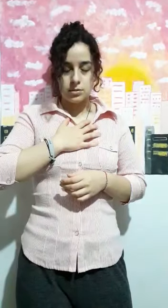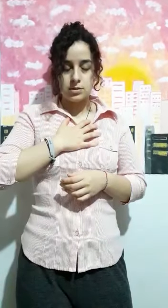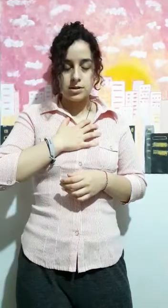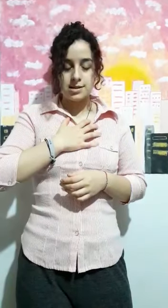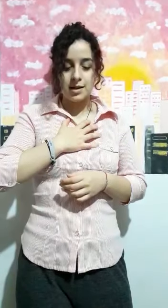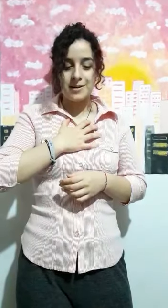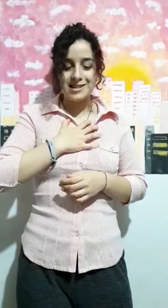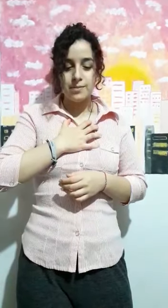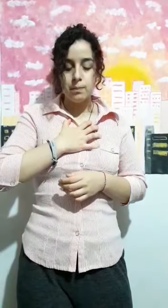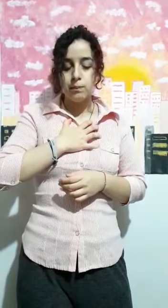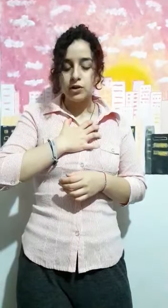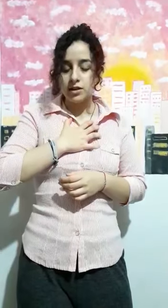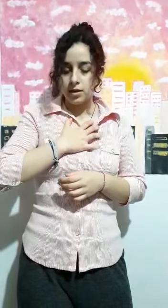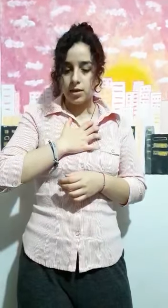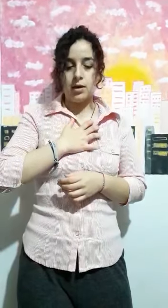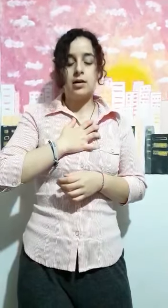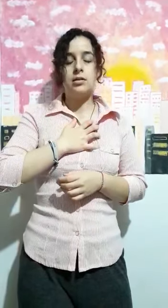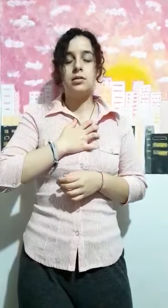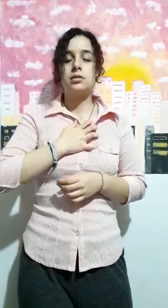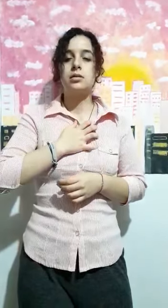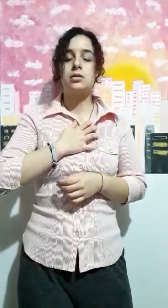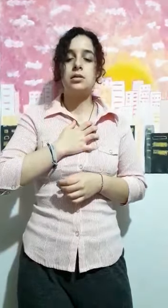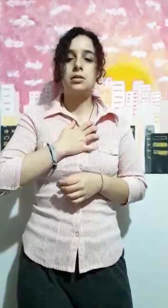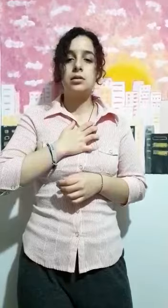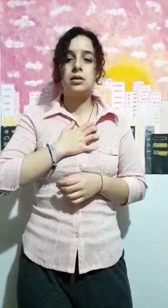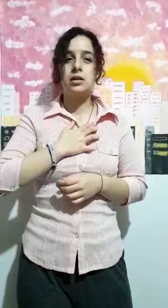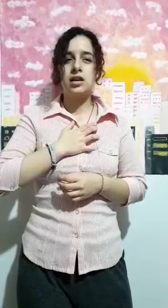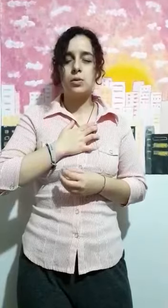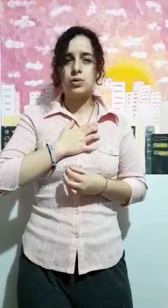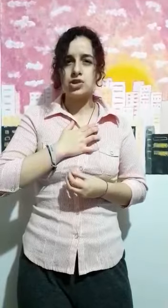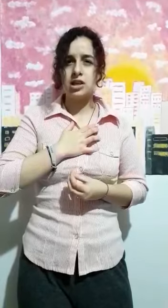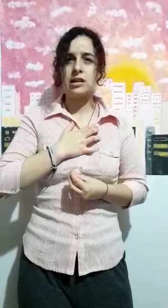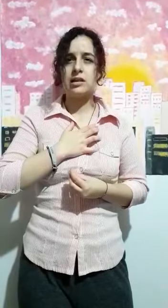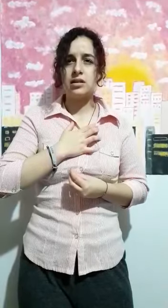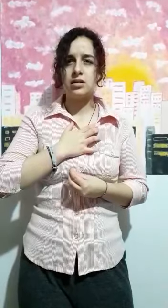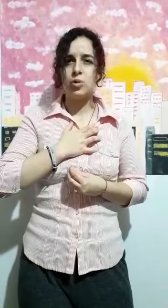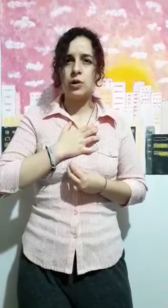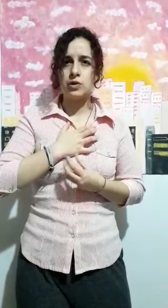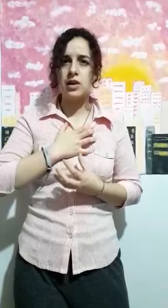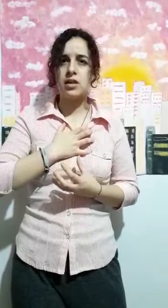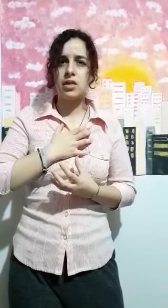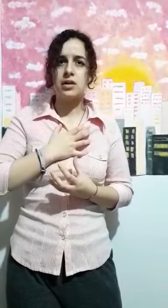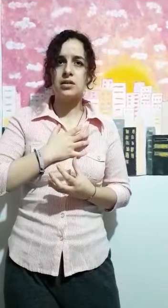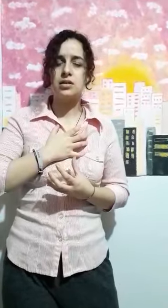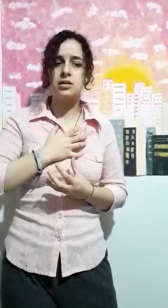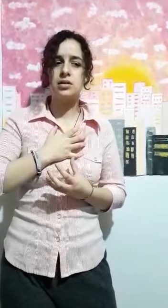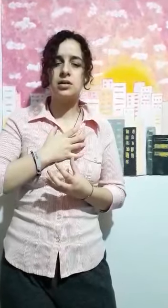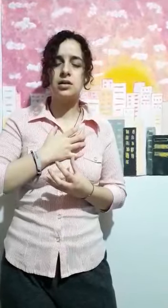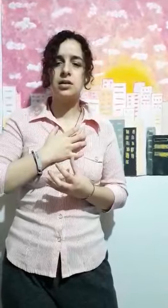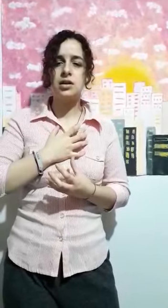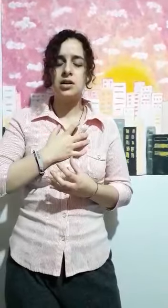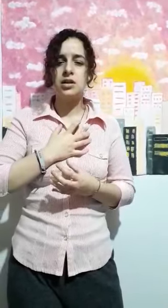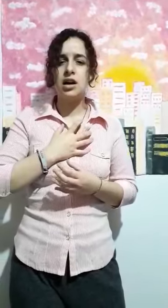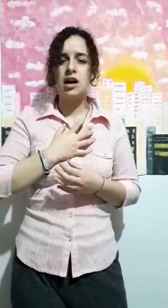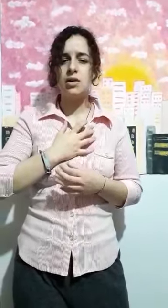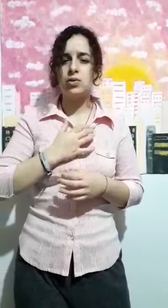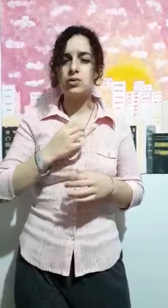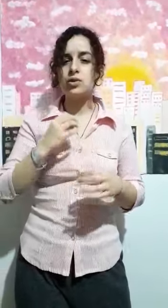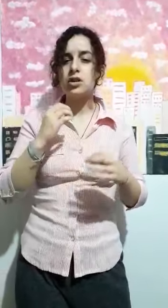¿Sabéis la impotencia que uno siente cuando le dicen, el futuro de